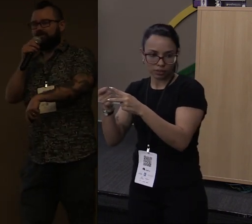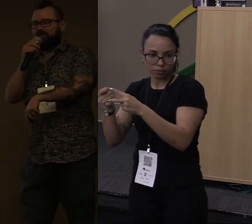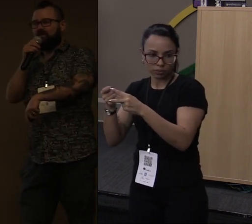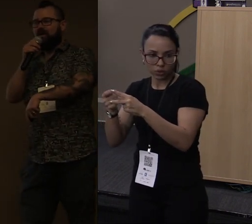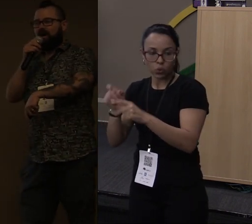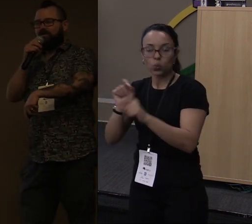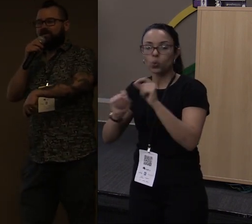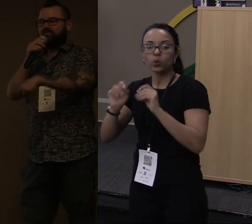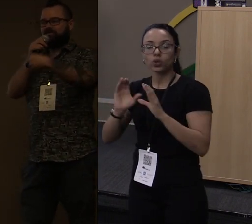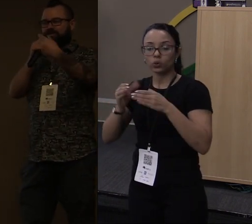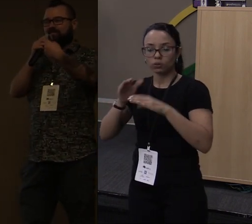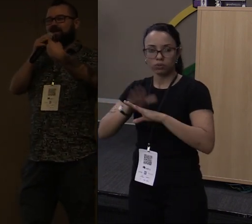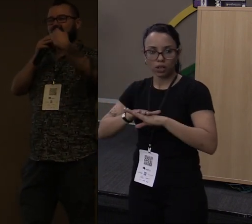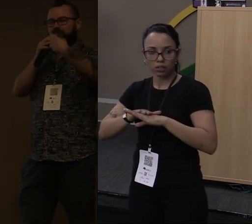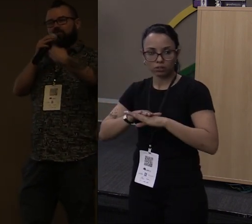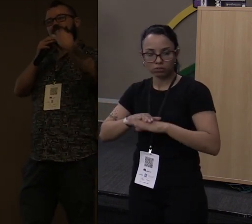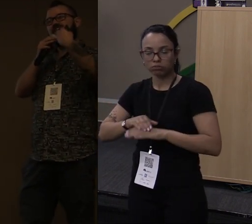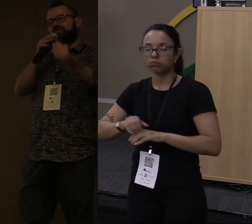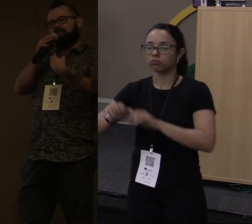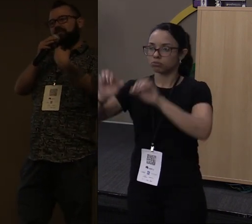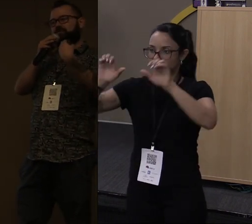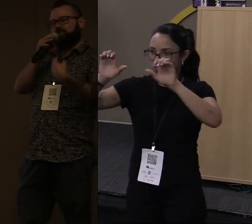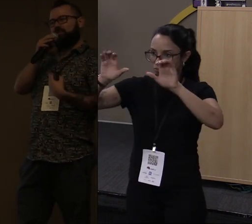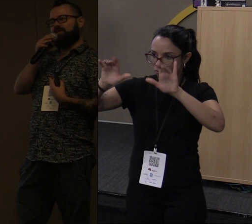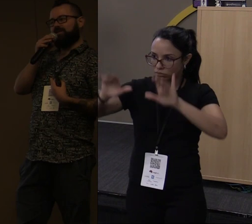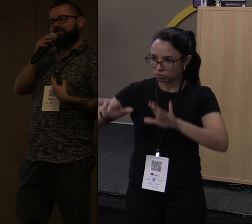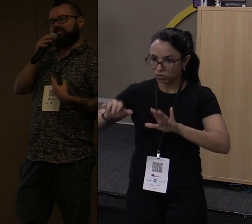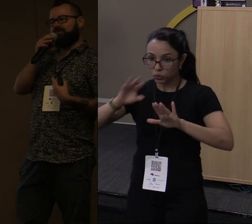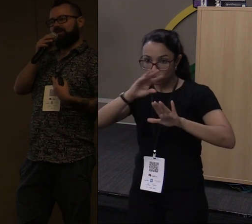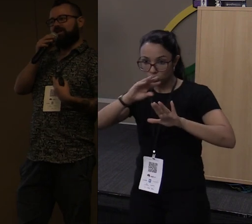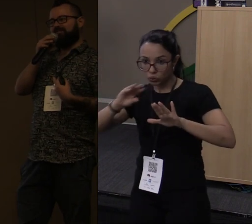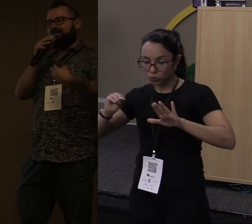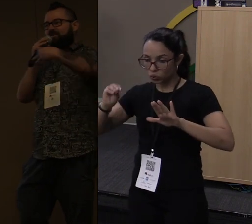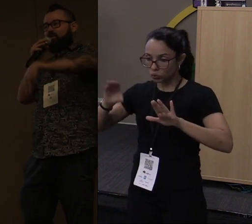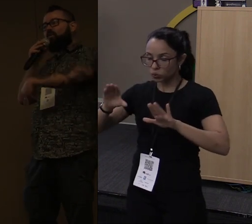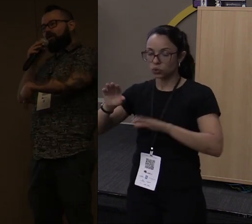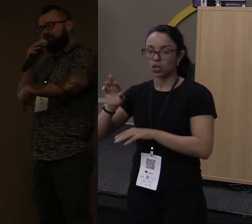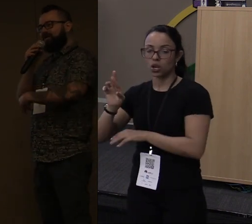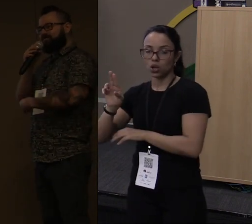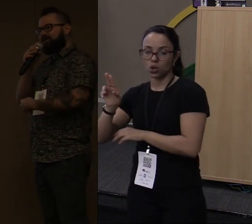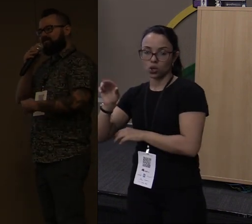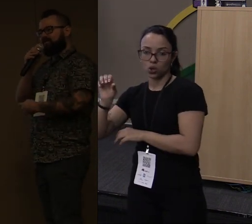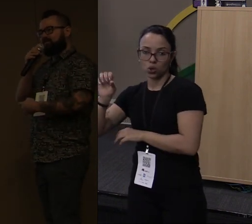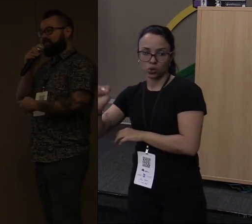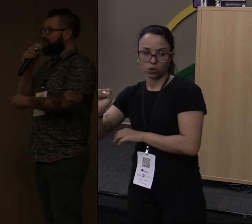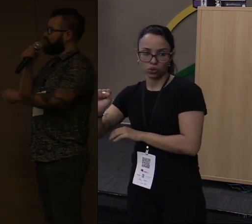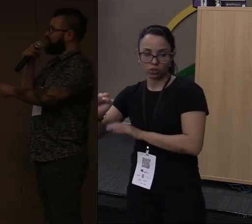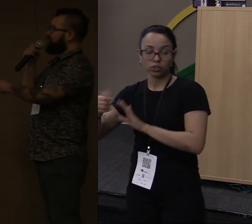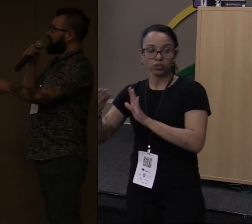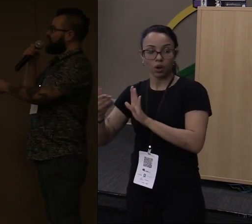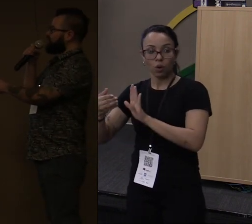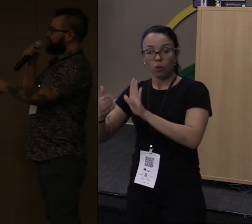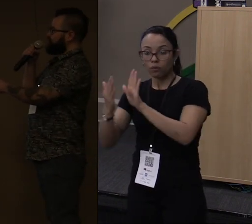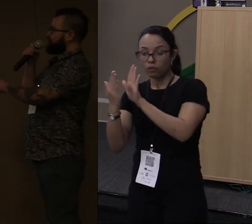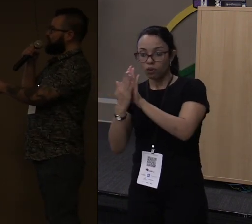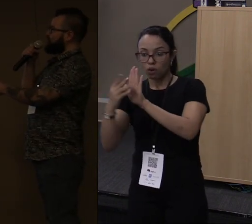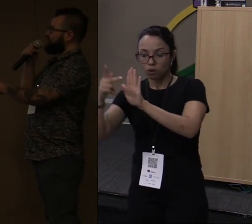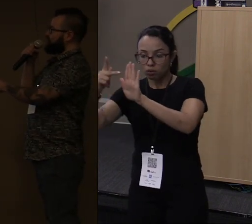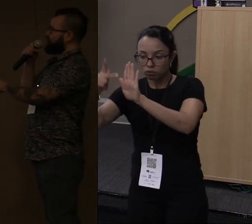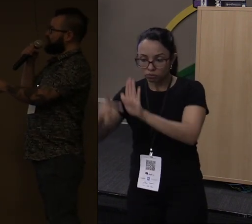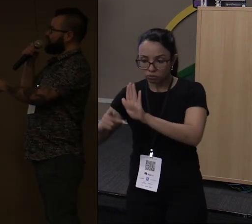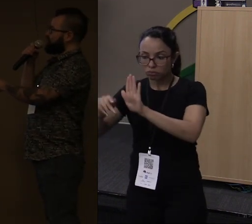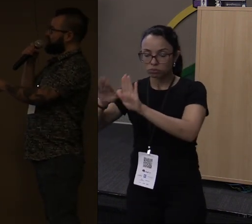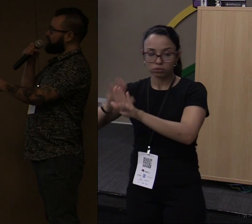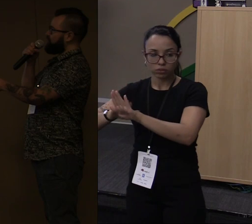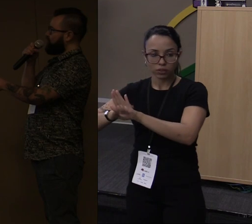em Rust. Então, apesar de você instalar um front-end dele todo em JS, o core dele foi reescrito em Rust. E o CTO